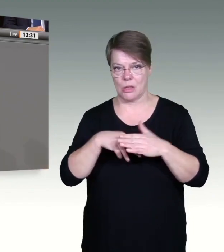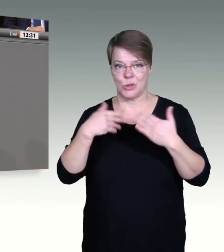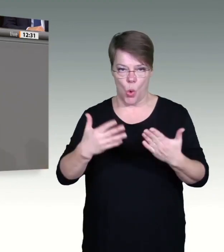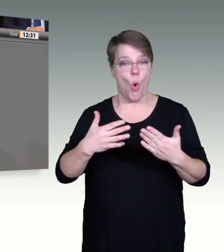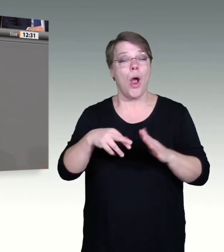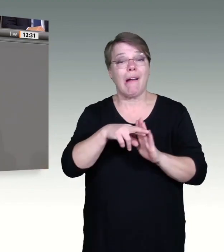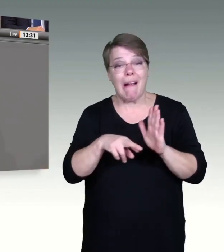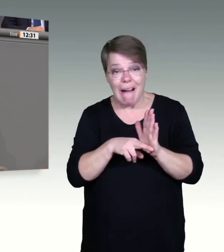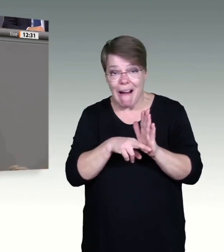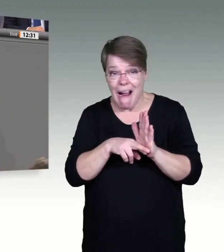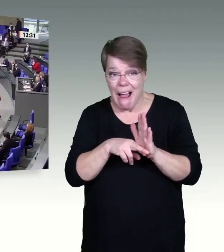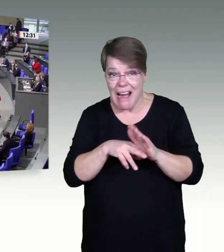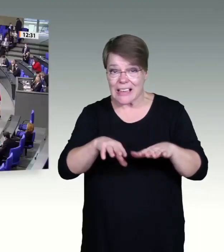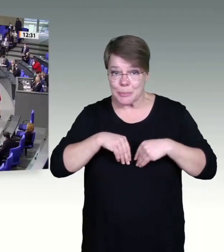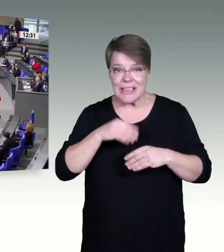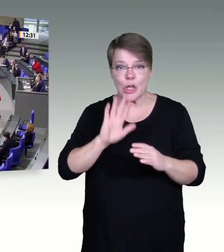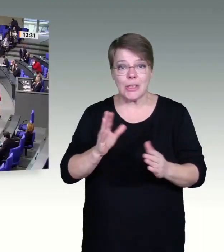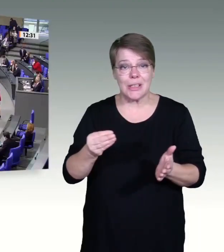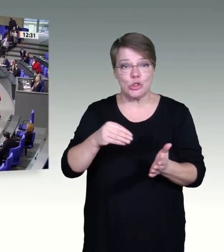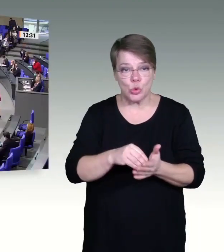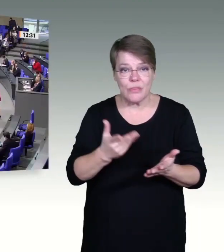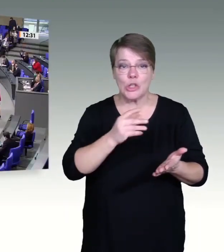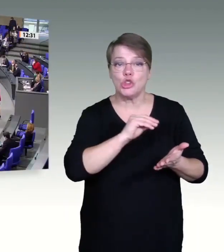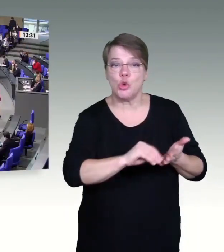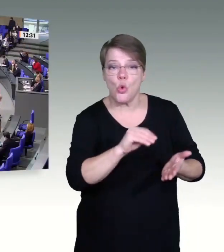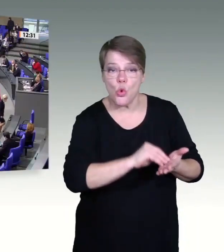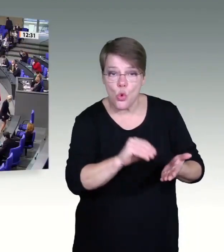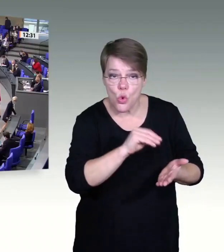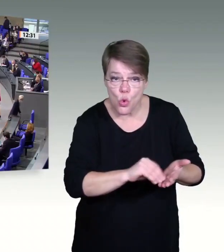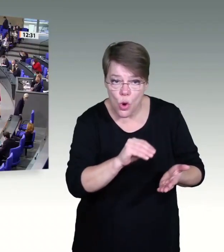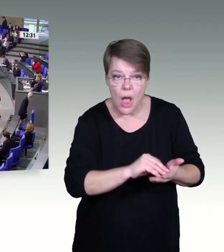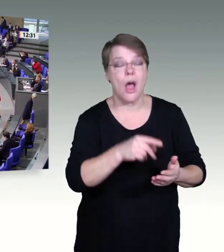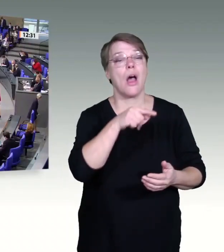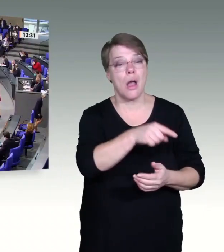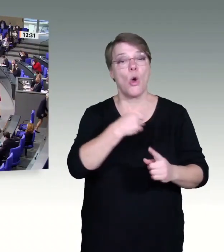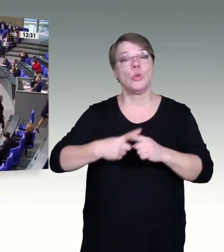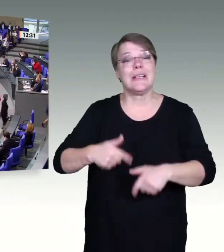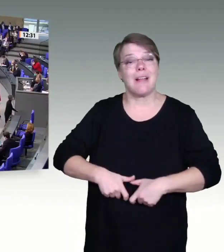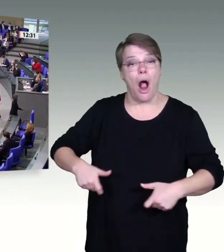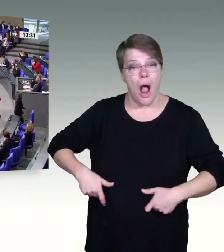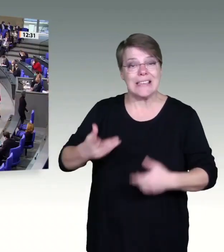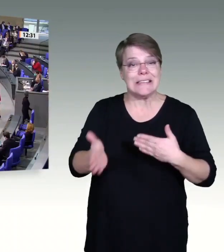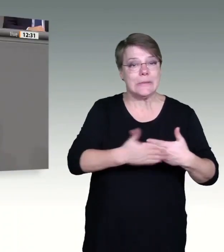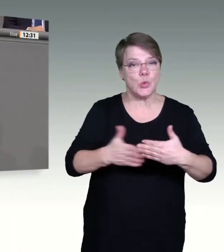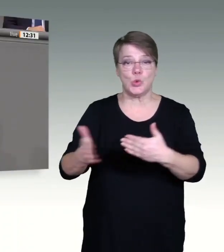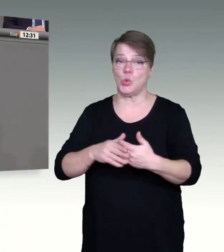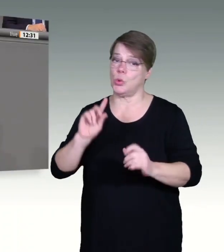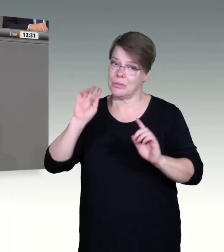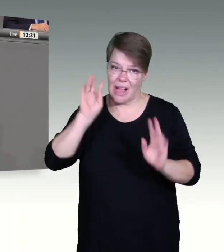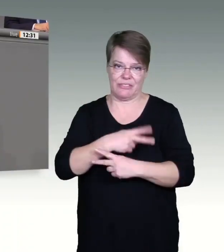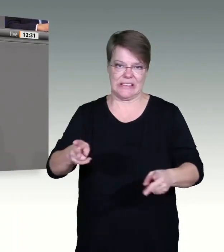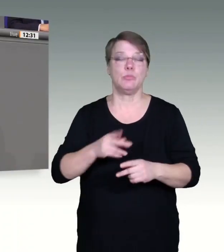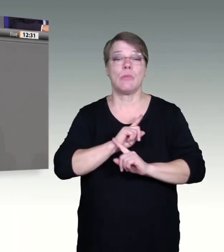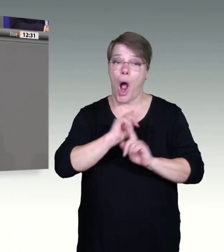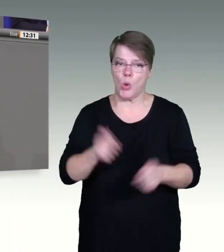Sagen Sie mal, haben wir denn alle vergessen, was die Schul- und Kitaschließungen mit unseren Kindern